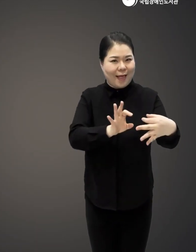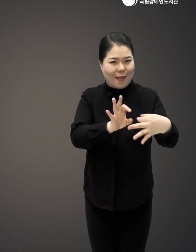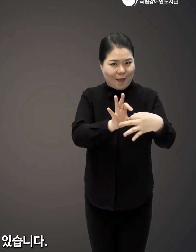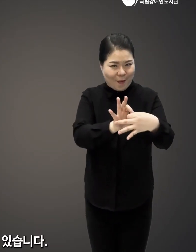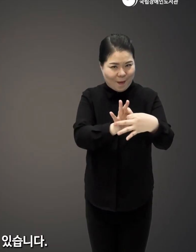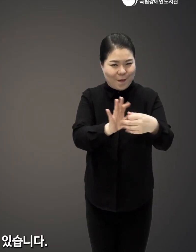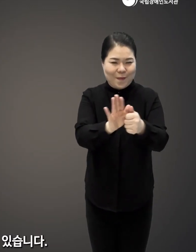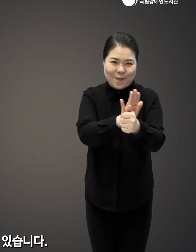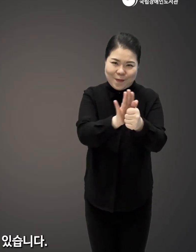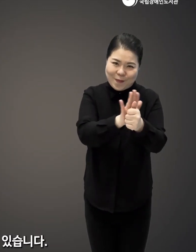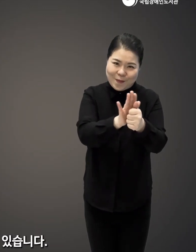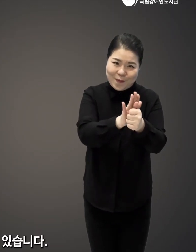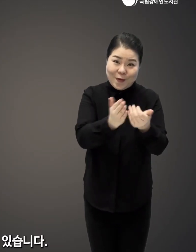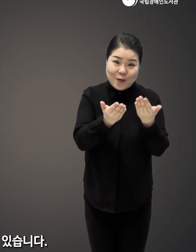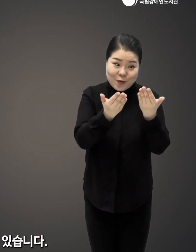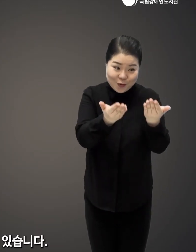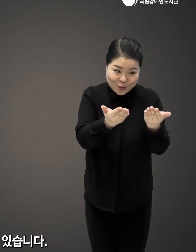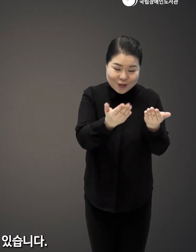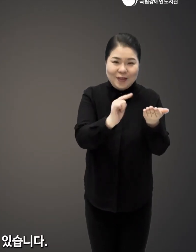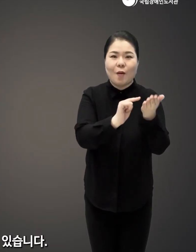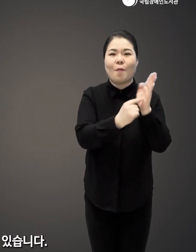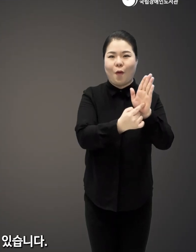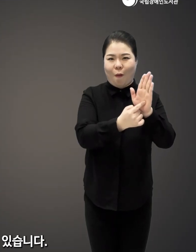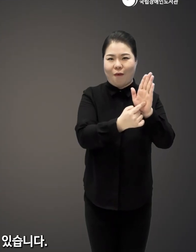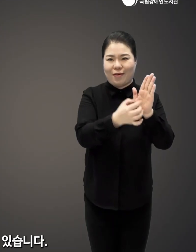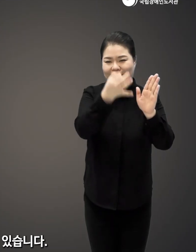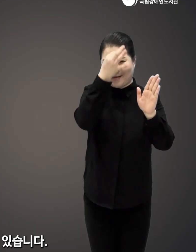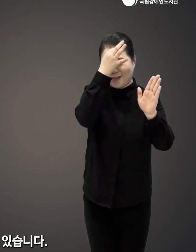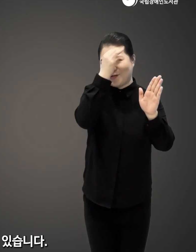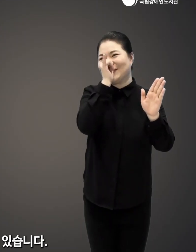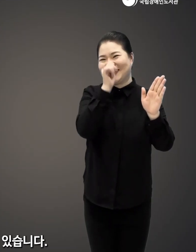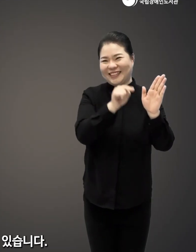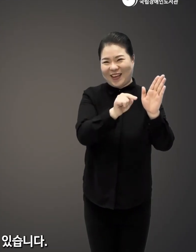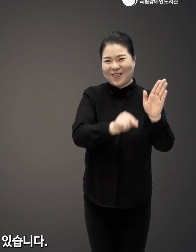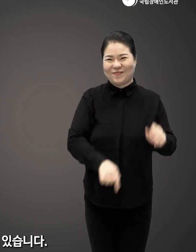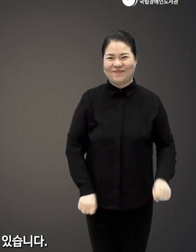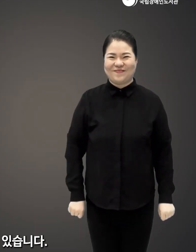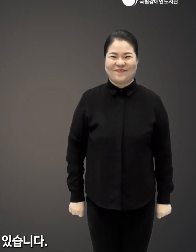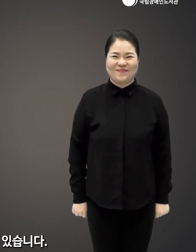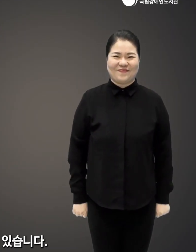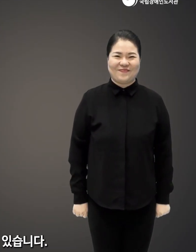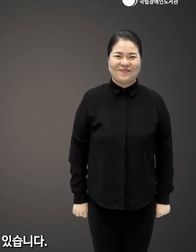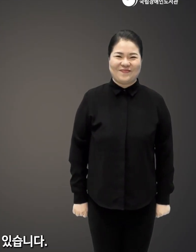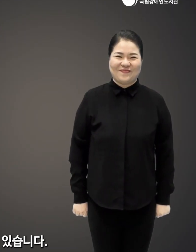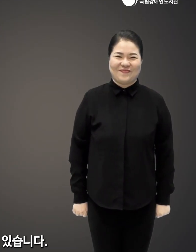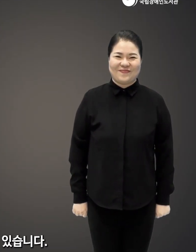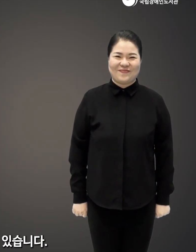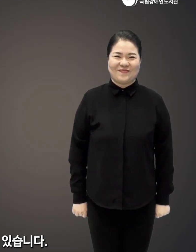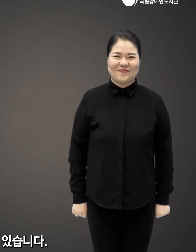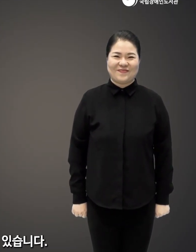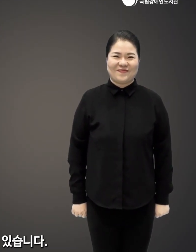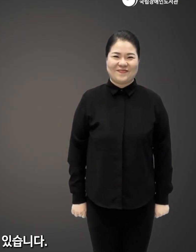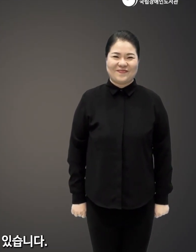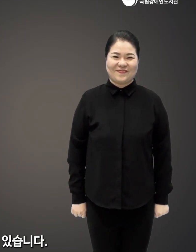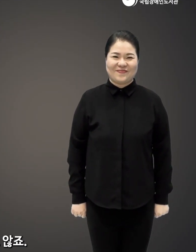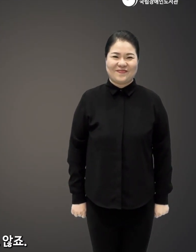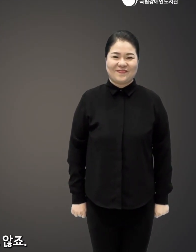상대의 마음을 조금 더 잘 다루어주는 이 표현의 비법들이 있습니다